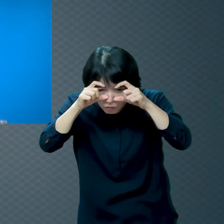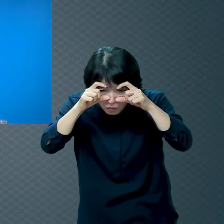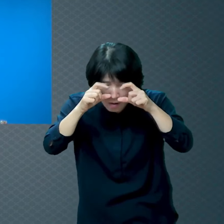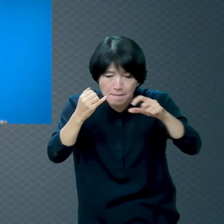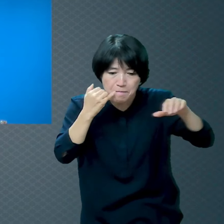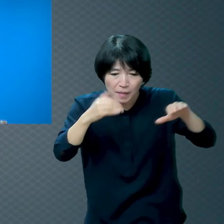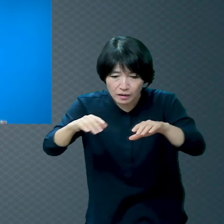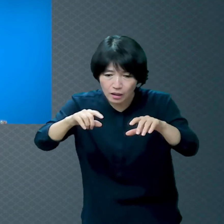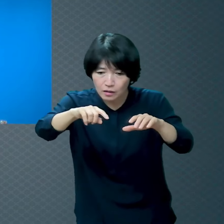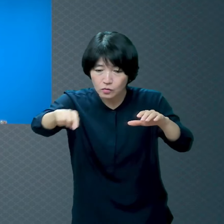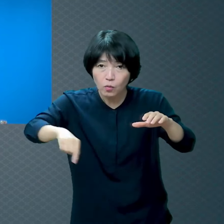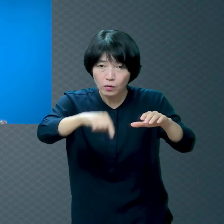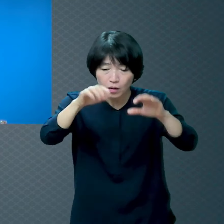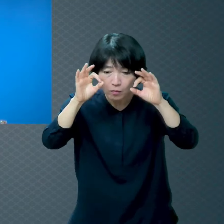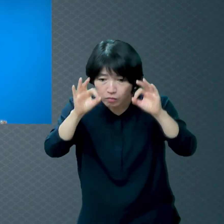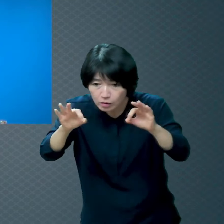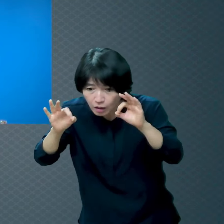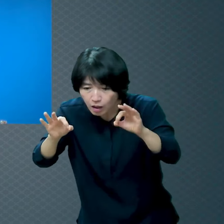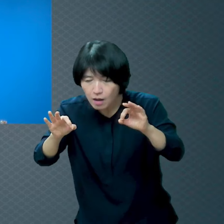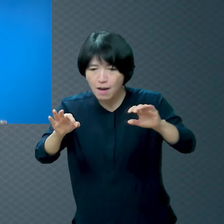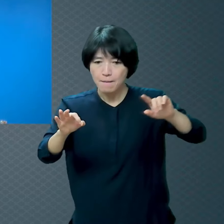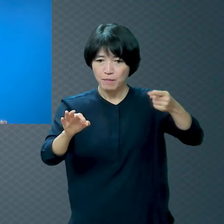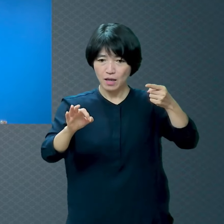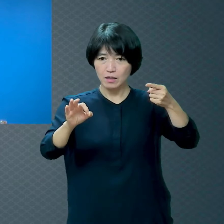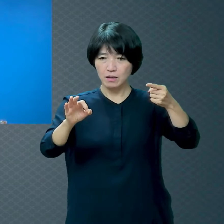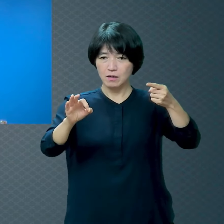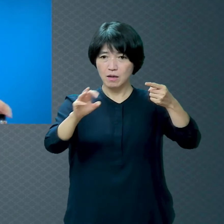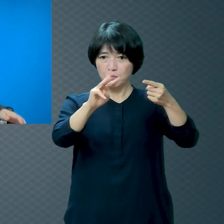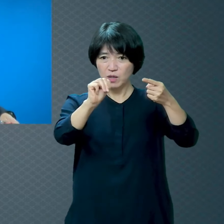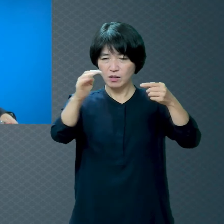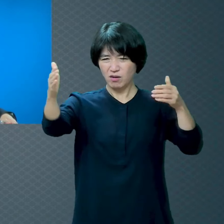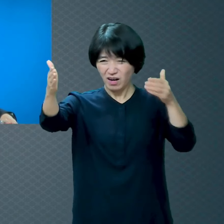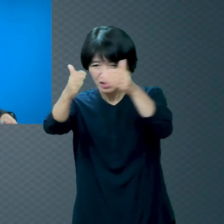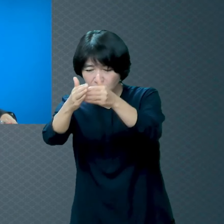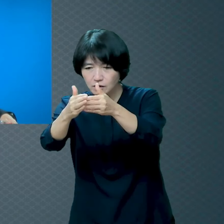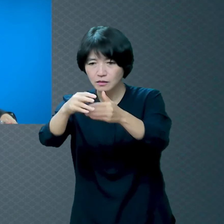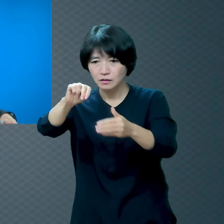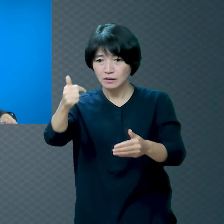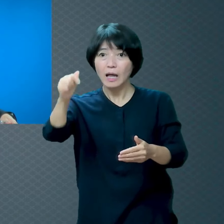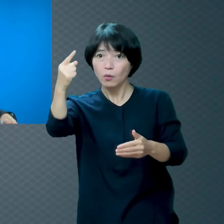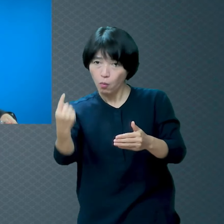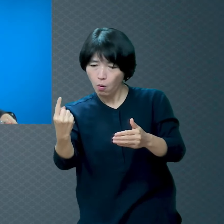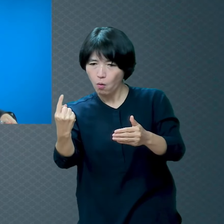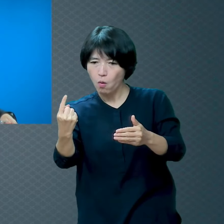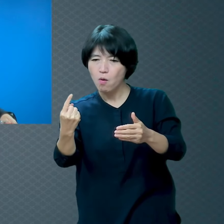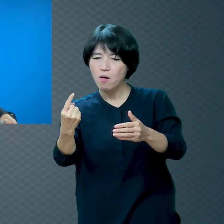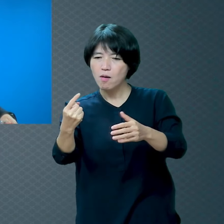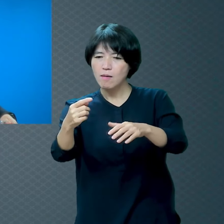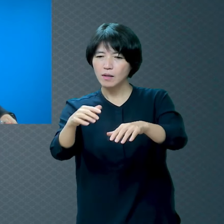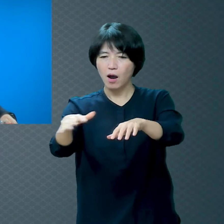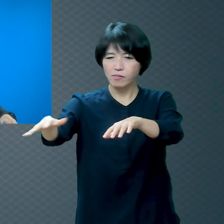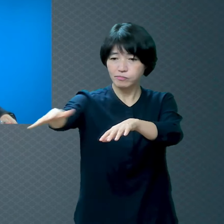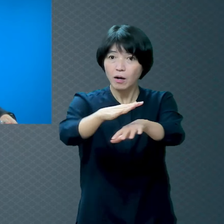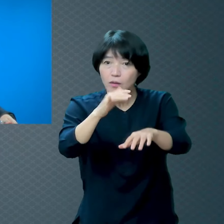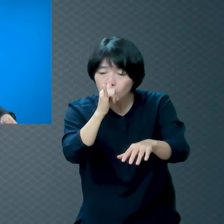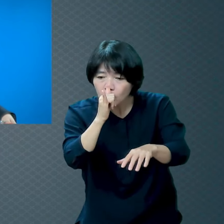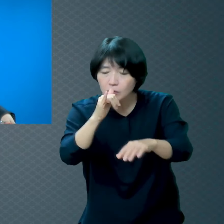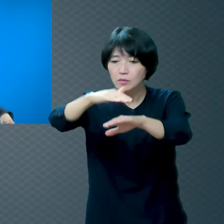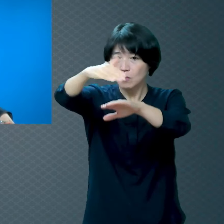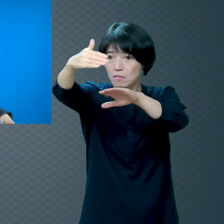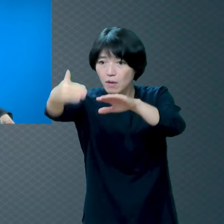100m까지는 산호가 차 있어가지고 물이 얕은데 그 밑으로는 완전히 절벽이에요 그런데